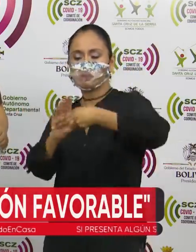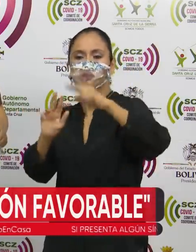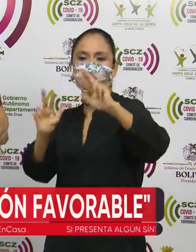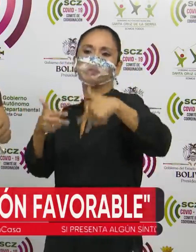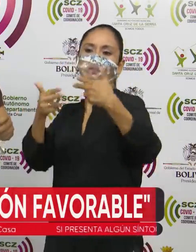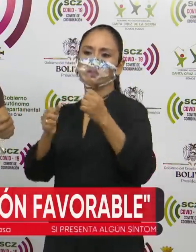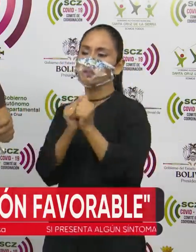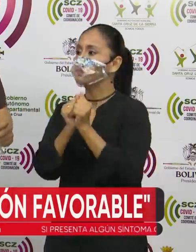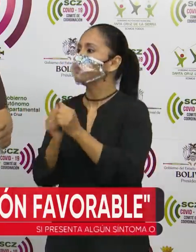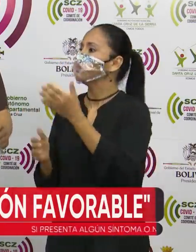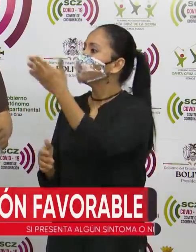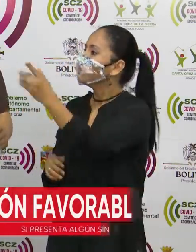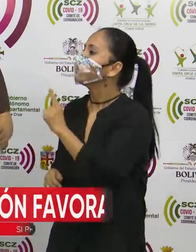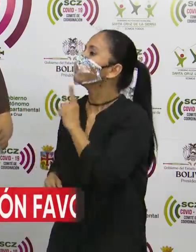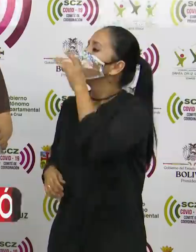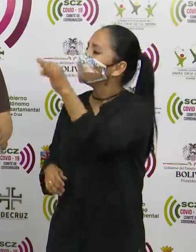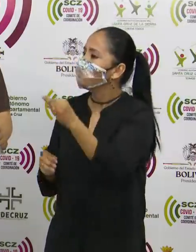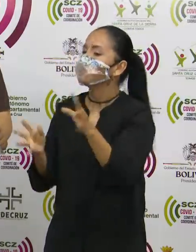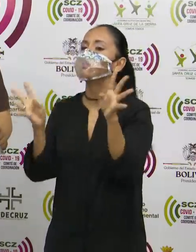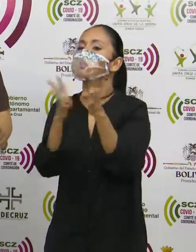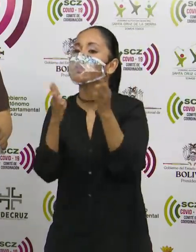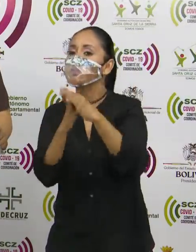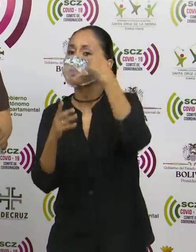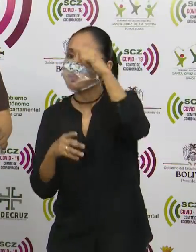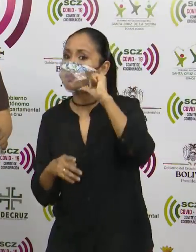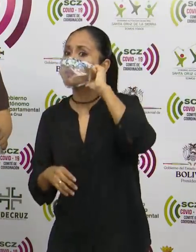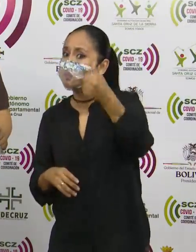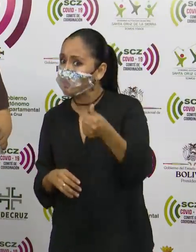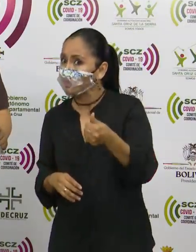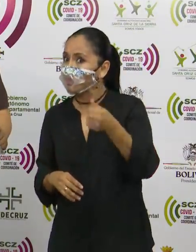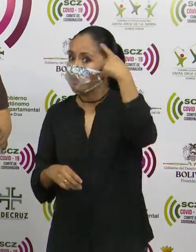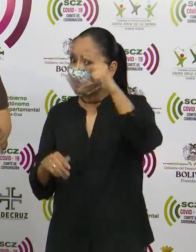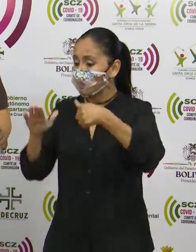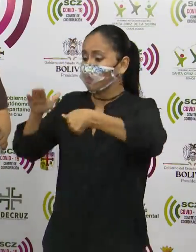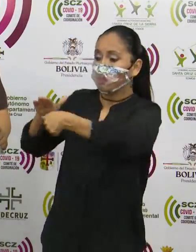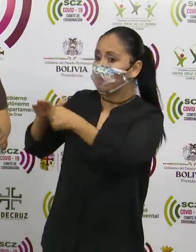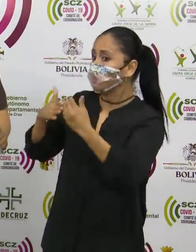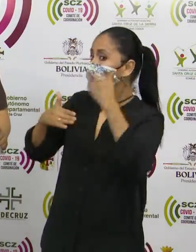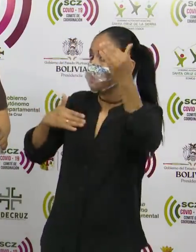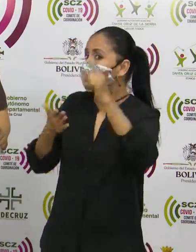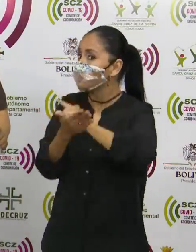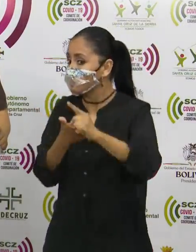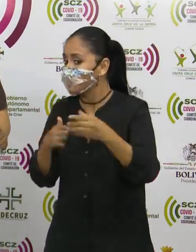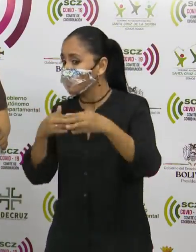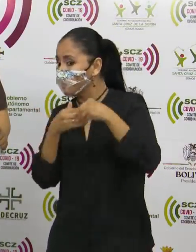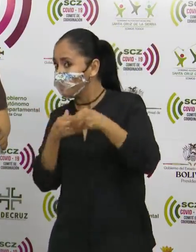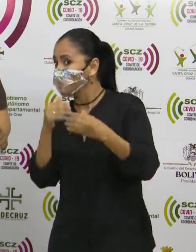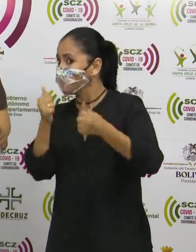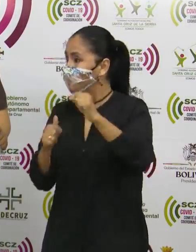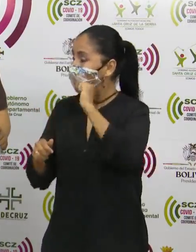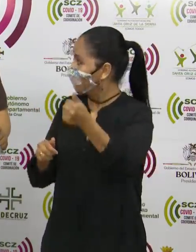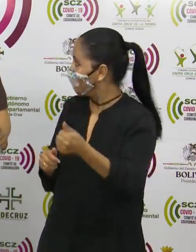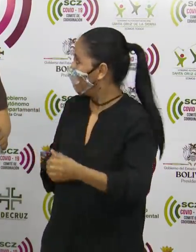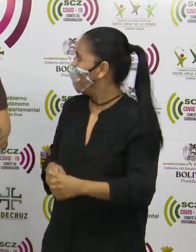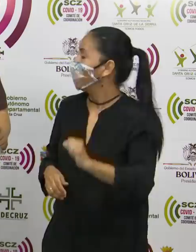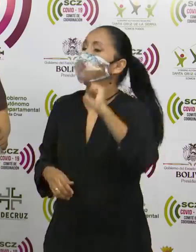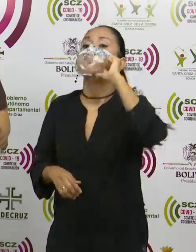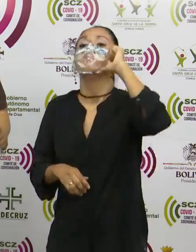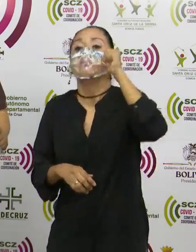acompañar. Muchísimas gracias. La información que tenemos desde el departamento de Santa Cruz en esta jornada se han registrado